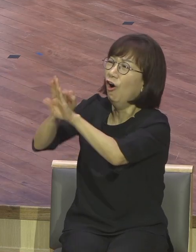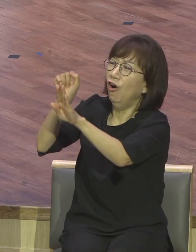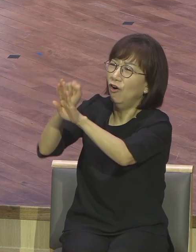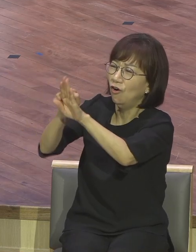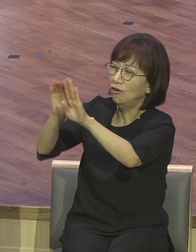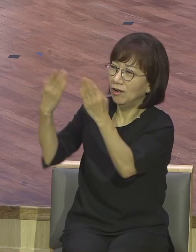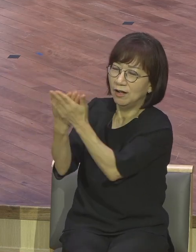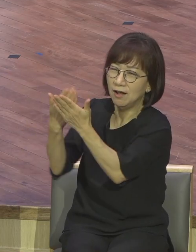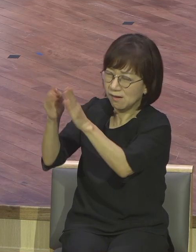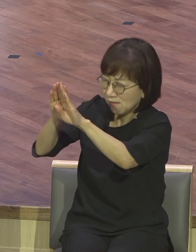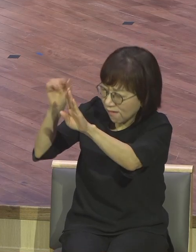않았어요.